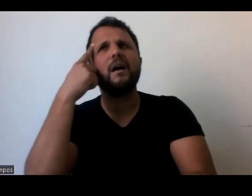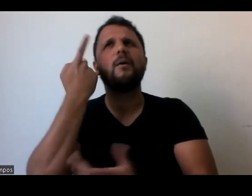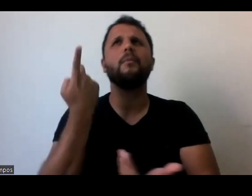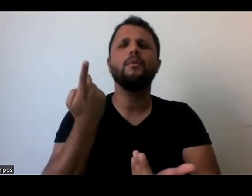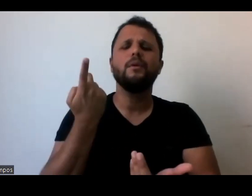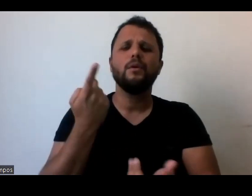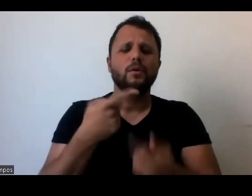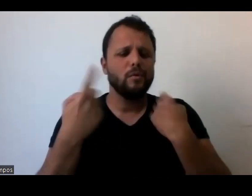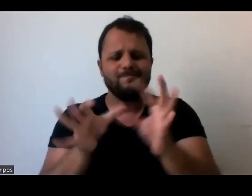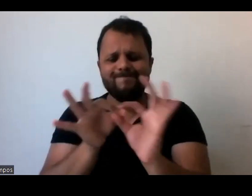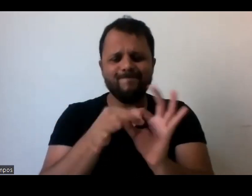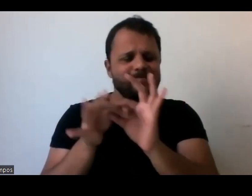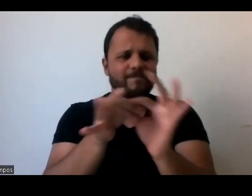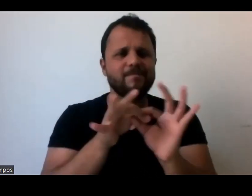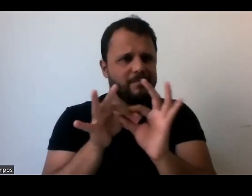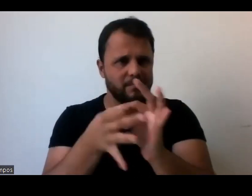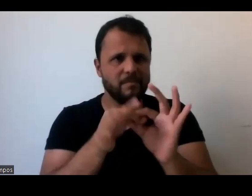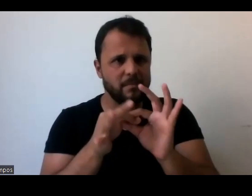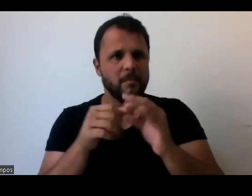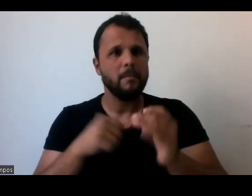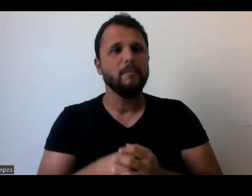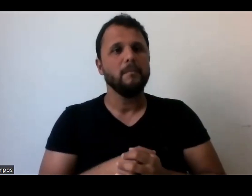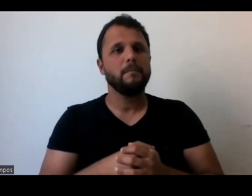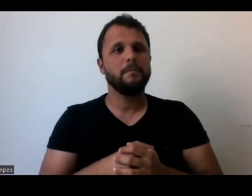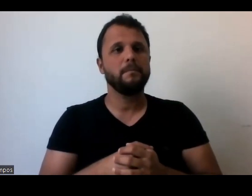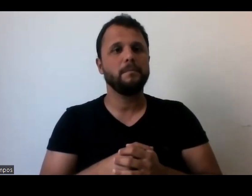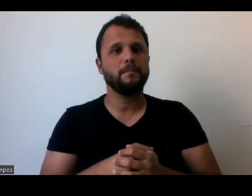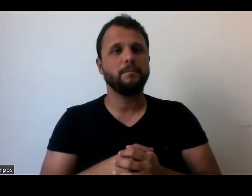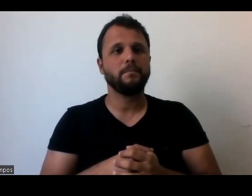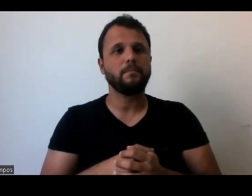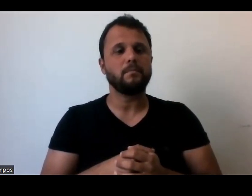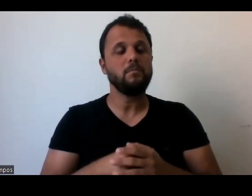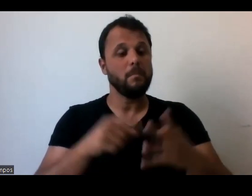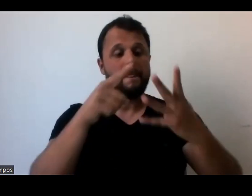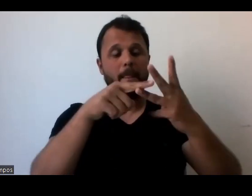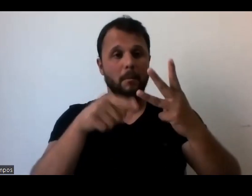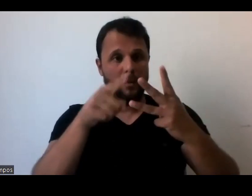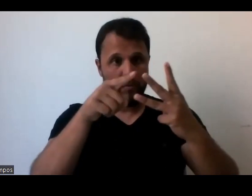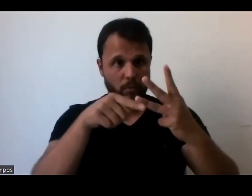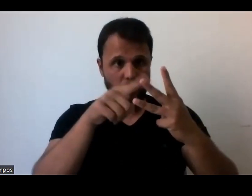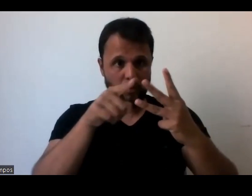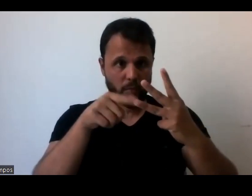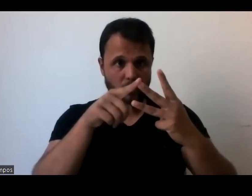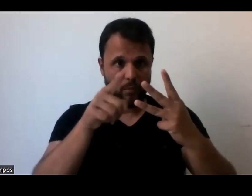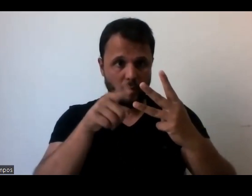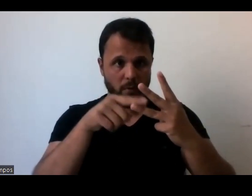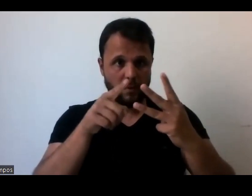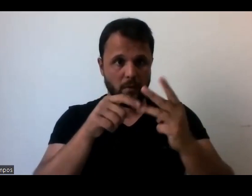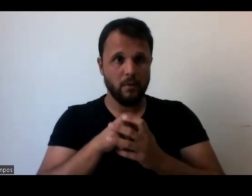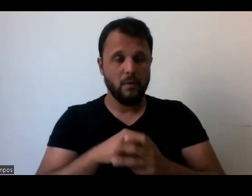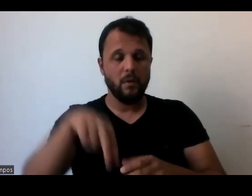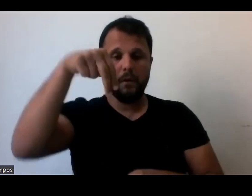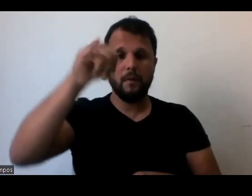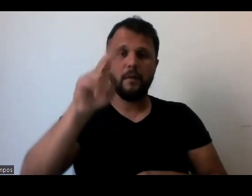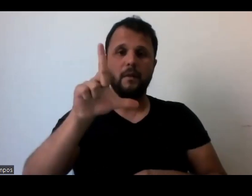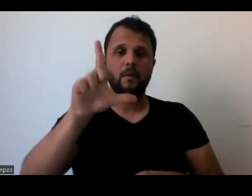instituições, um compromisso, mas é uma questão. E vou trazer as outras duas só pra gente dar uma aprofundada na questão política. O Nilson